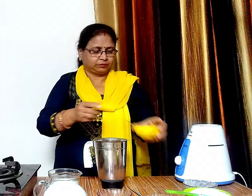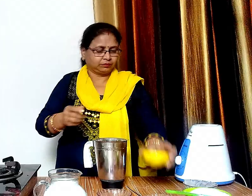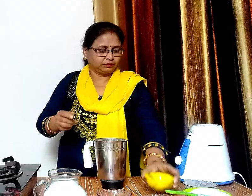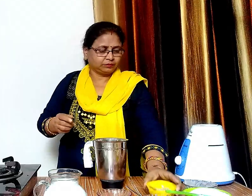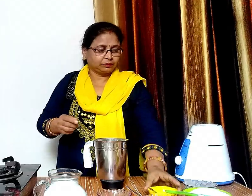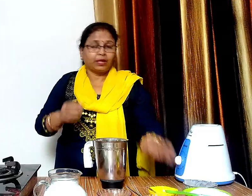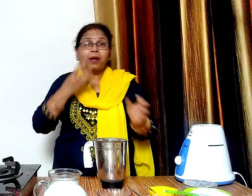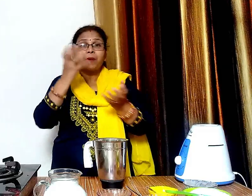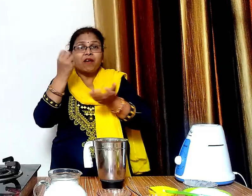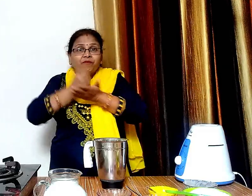कुछ बर्फ के टुकड़े